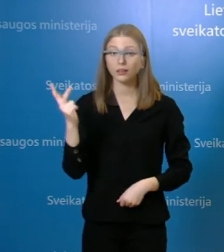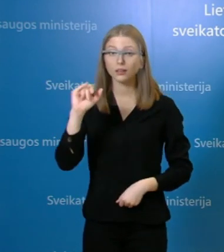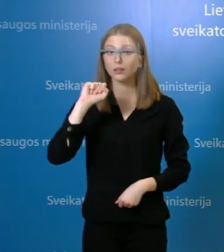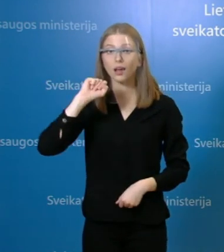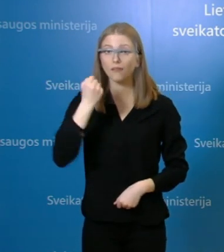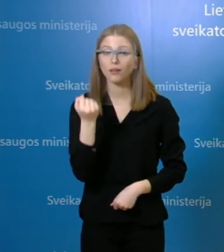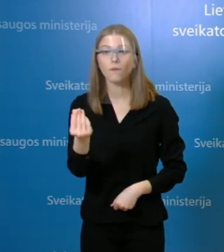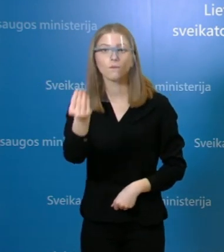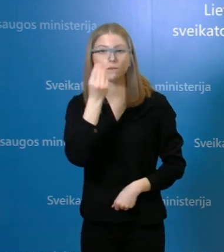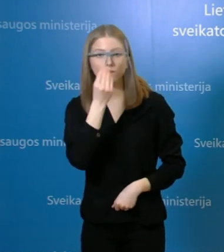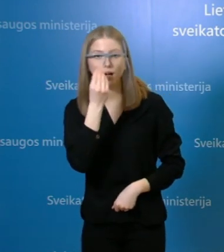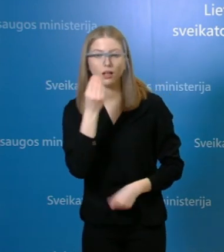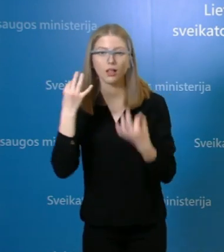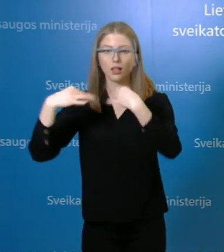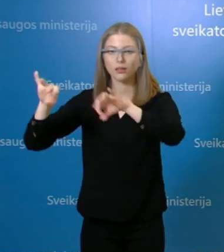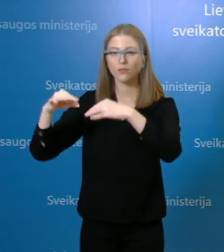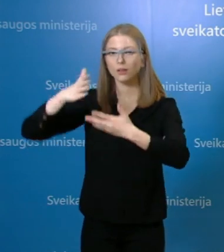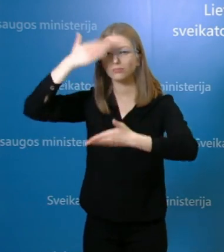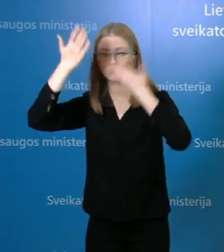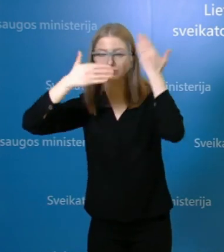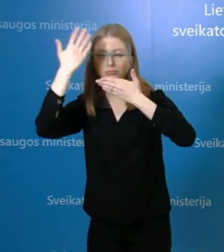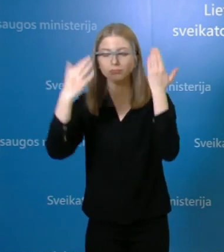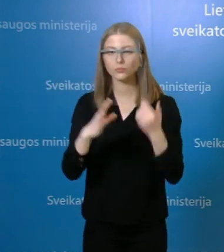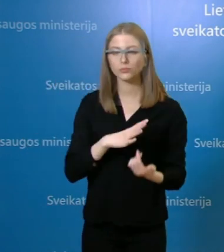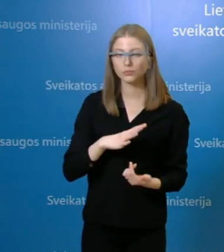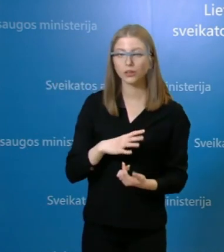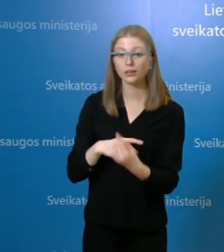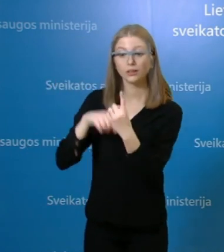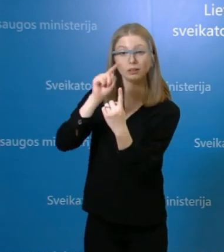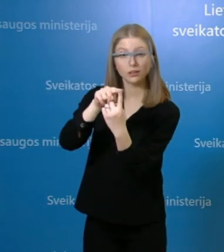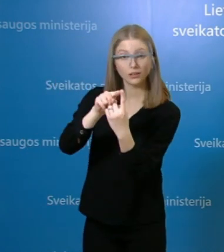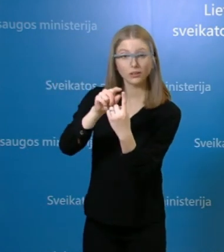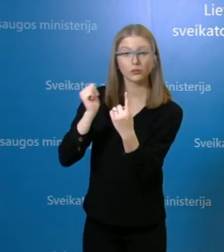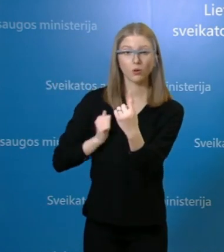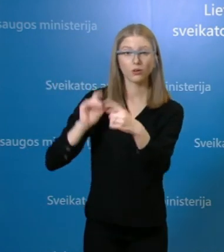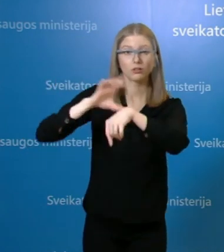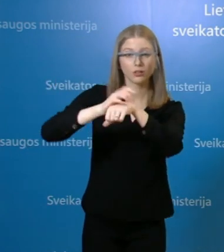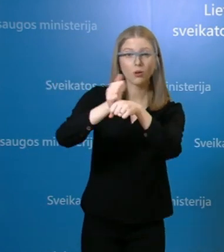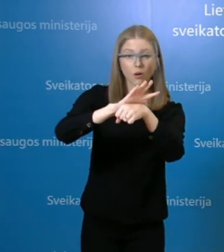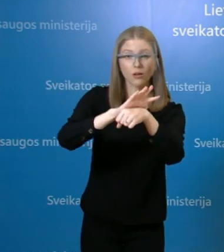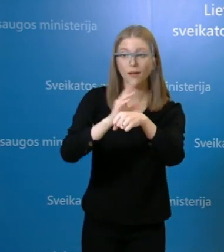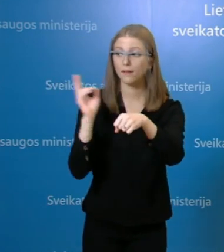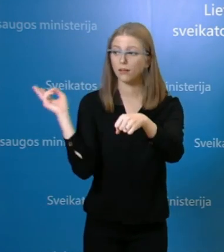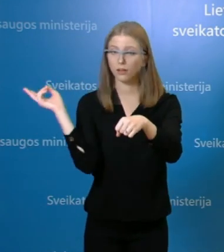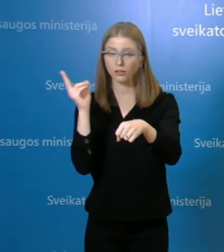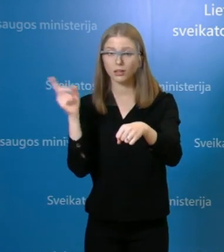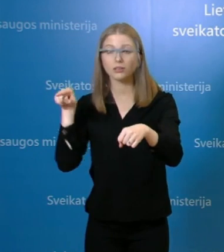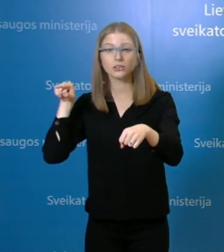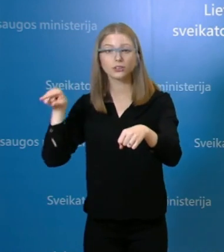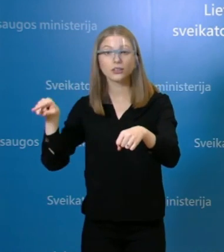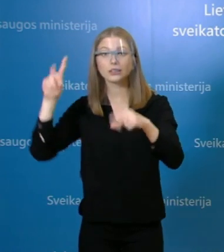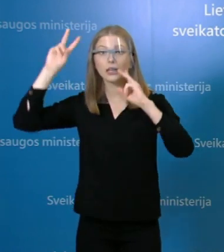kartu leido laiką ir tam žmogui buvo nustatyta, jos kadangi niekas nežinojo, kad vis dėlto jas buvo